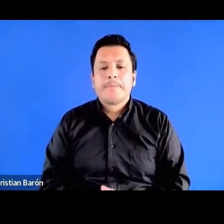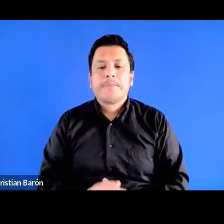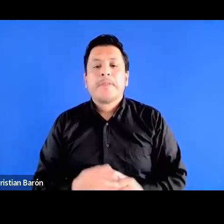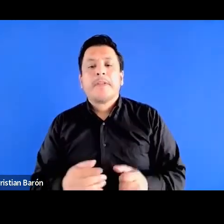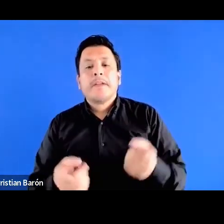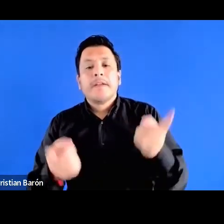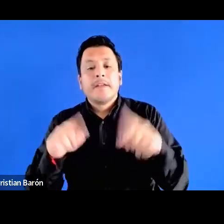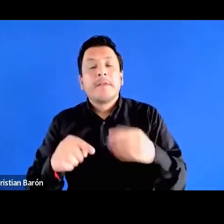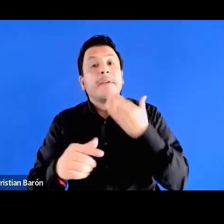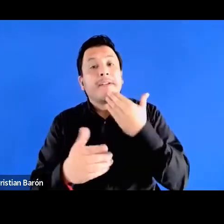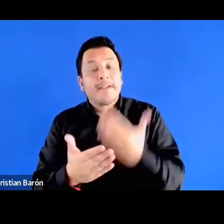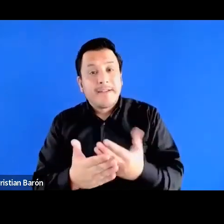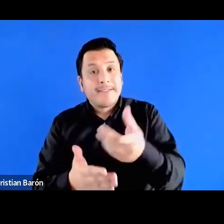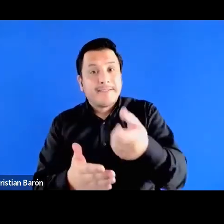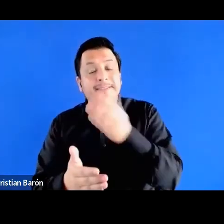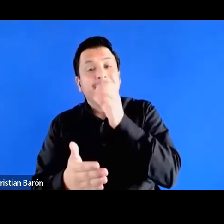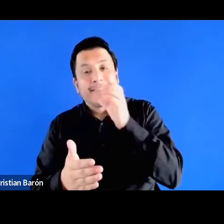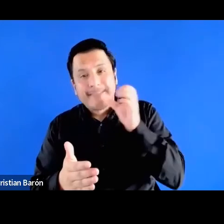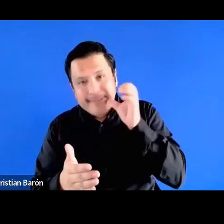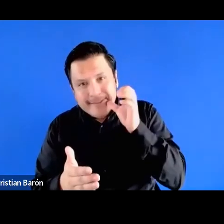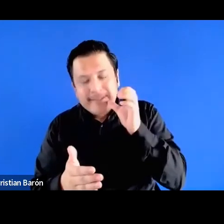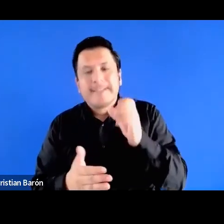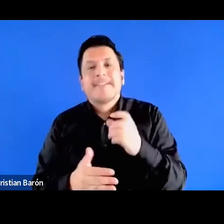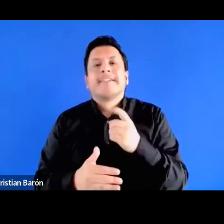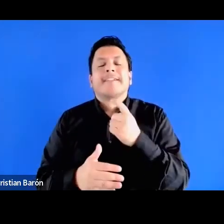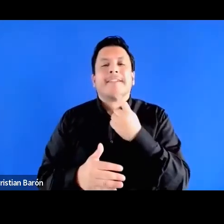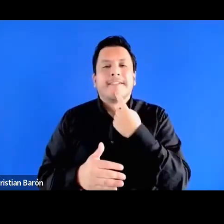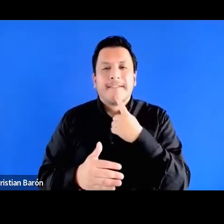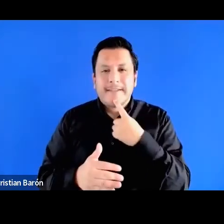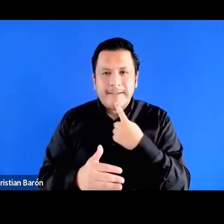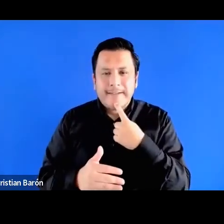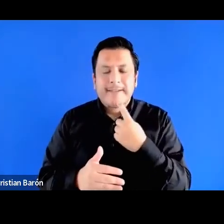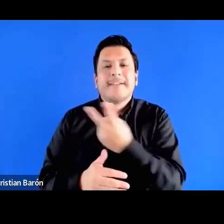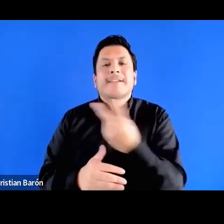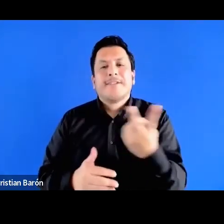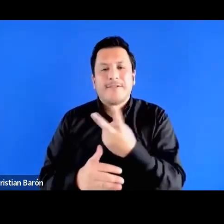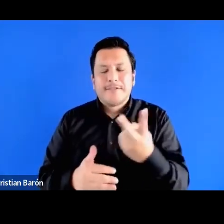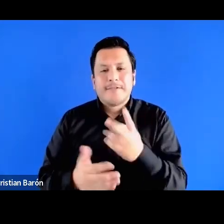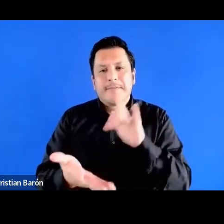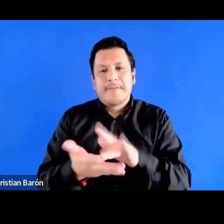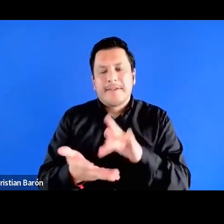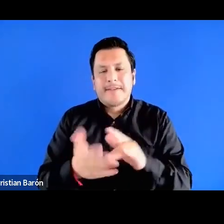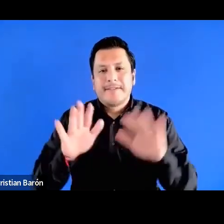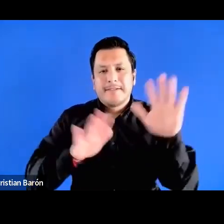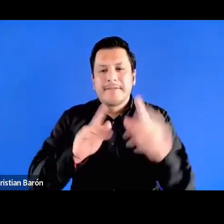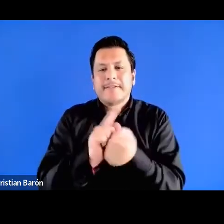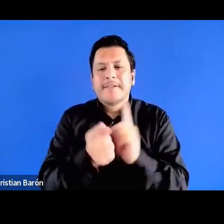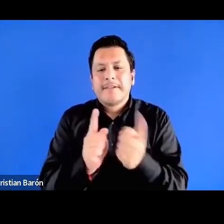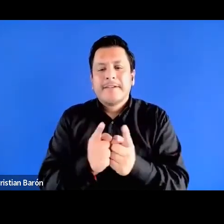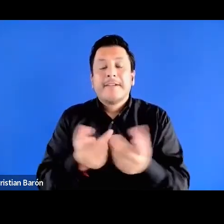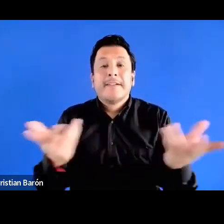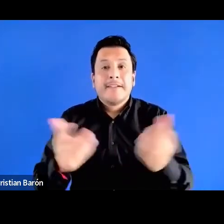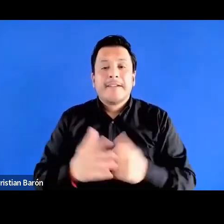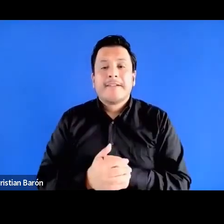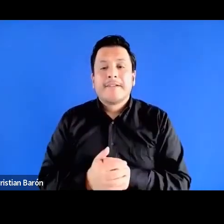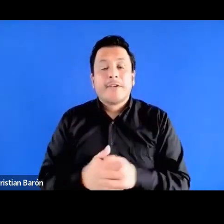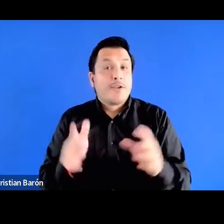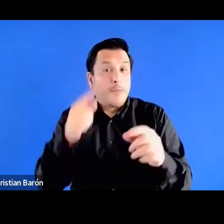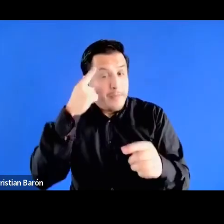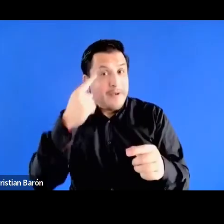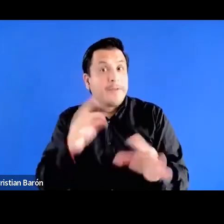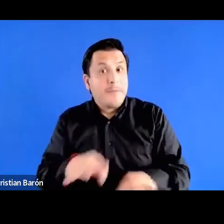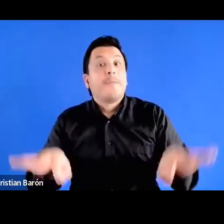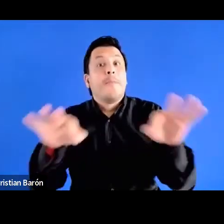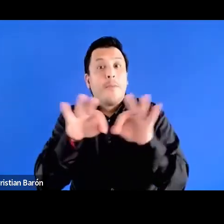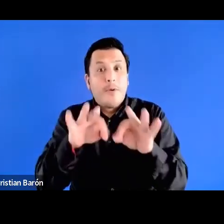a Cristian y a Evelyn su participación en este evento, creo que era muy importante que